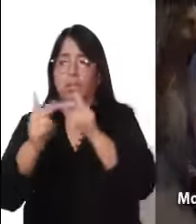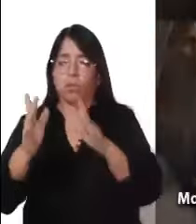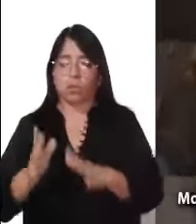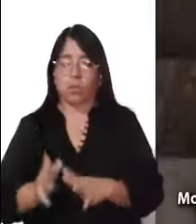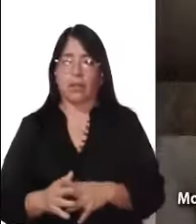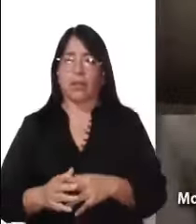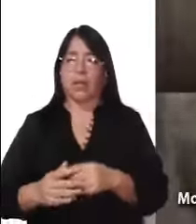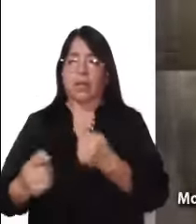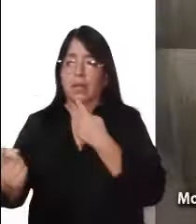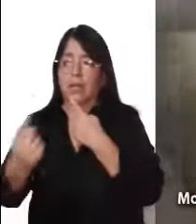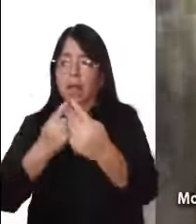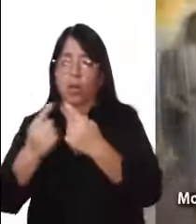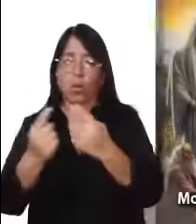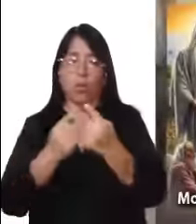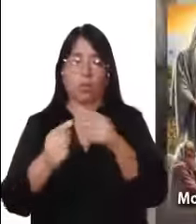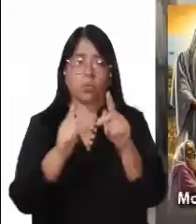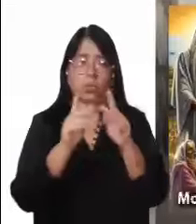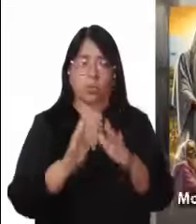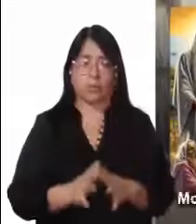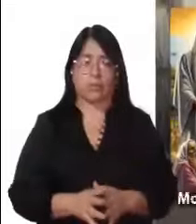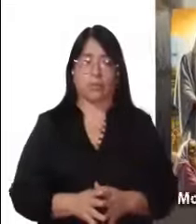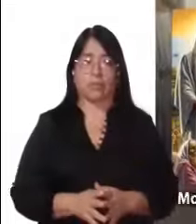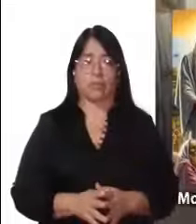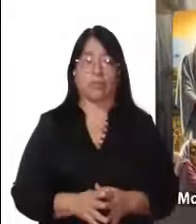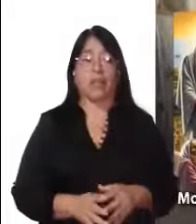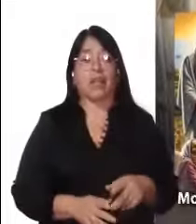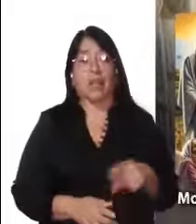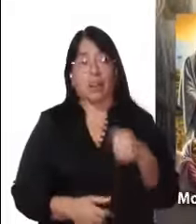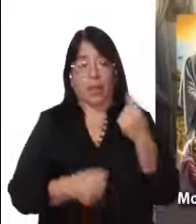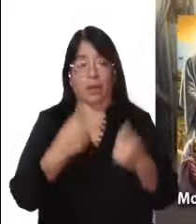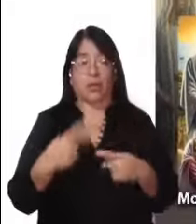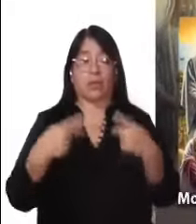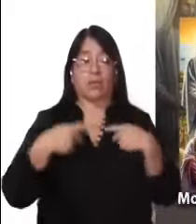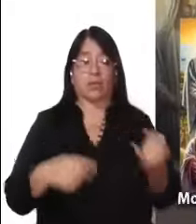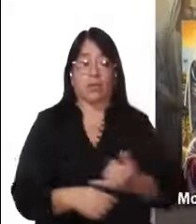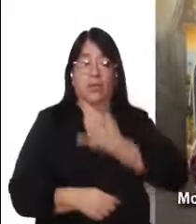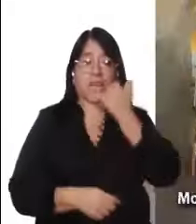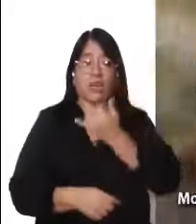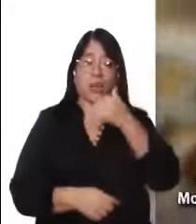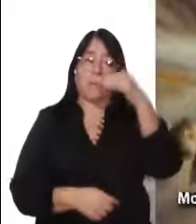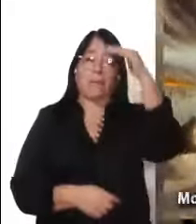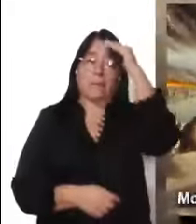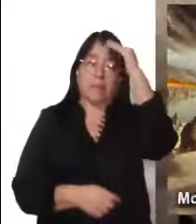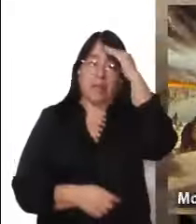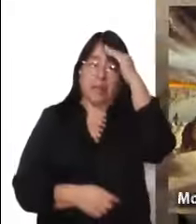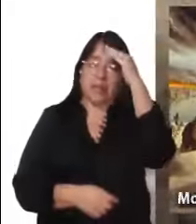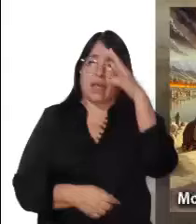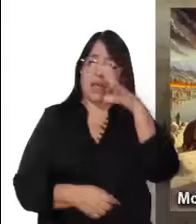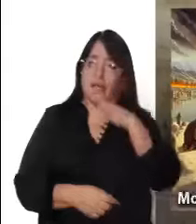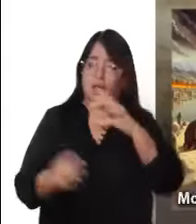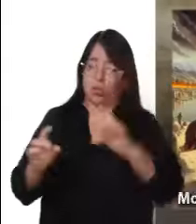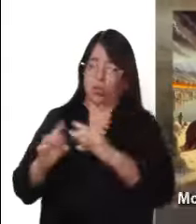que sean sembradores de paz, pero no con las metralletas en la mano, sino con el amor y la